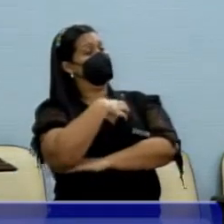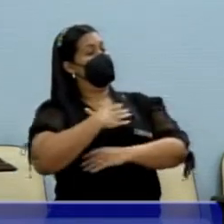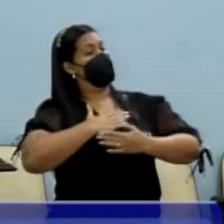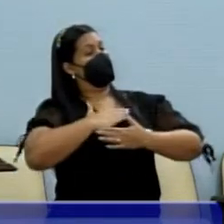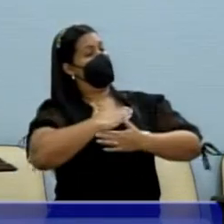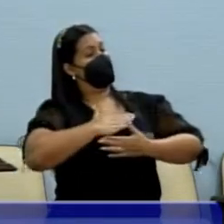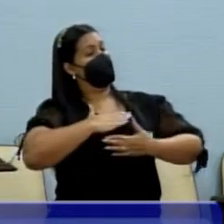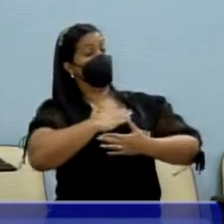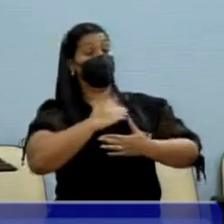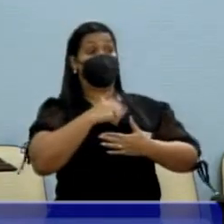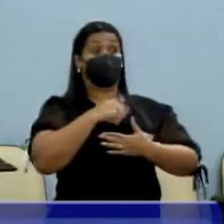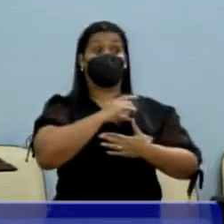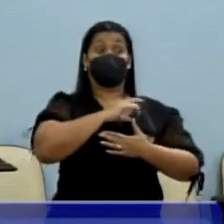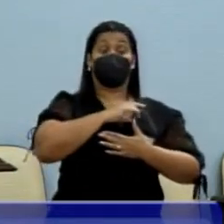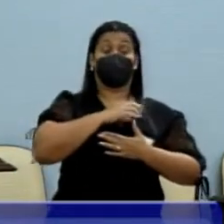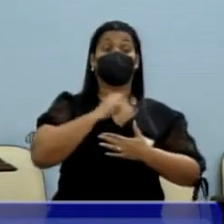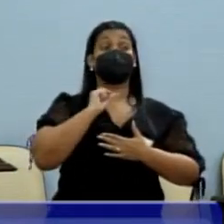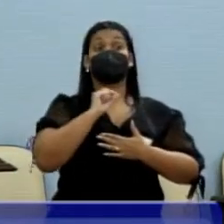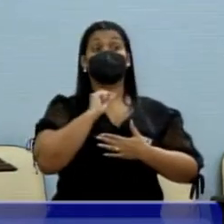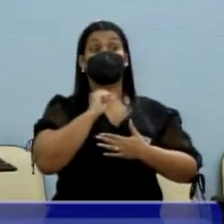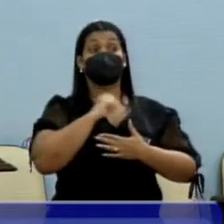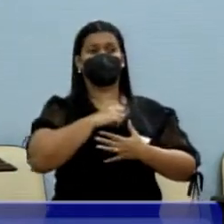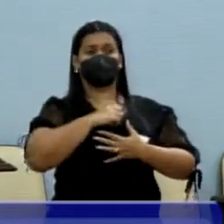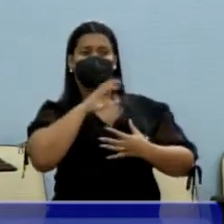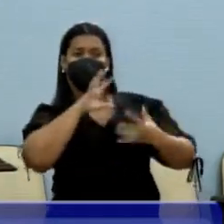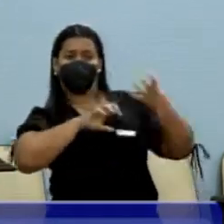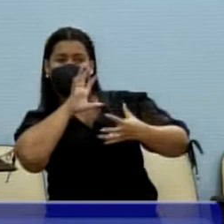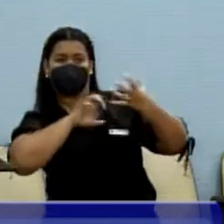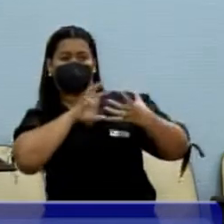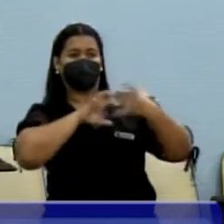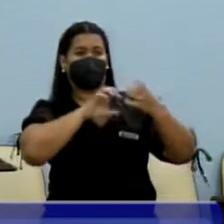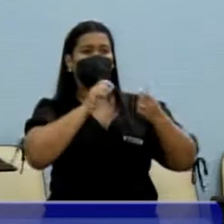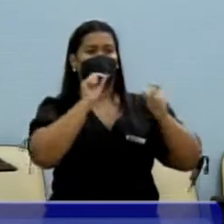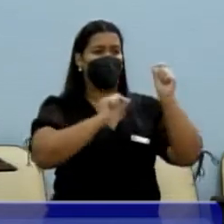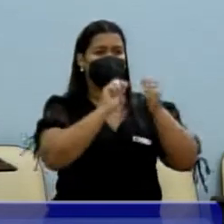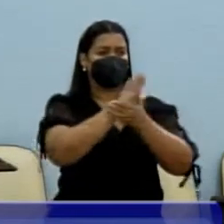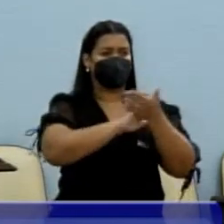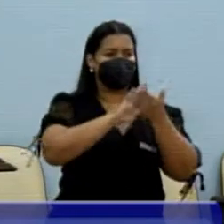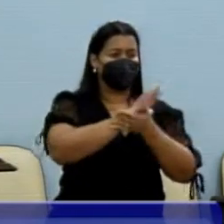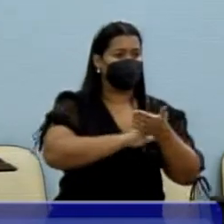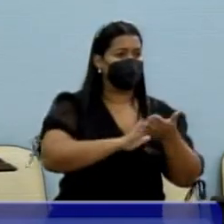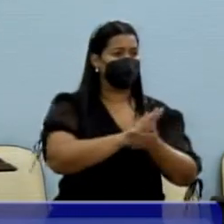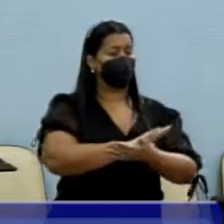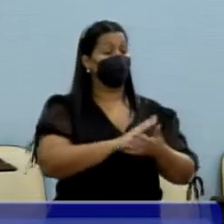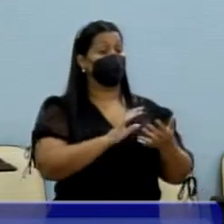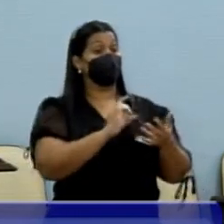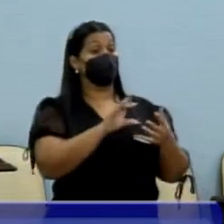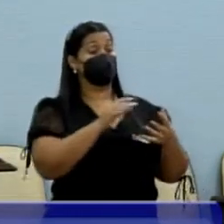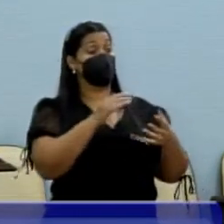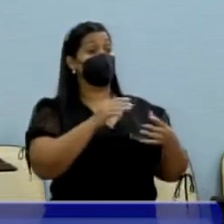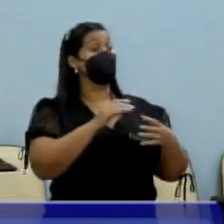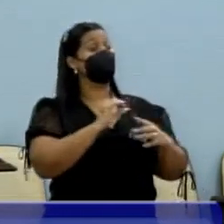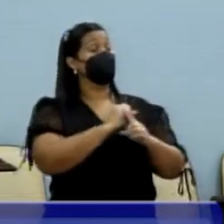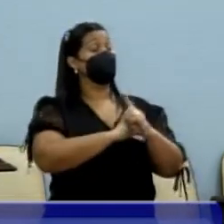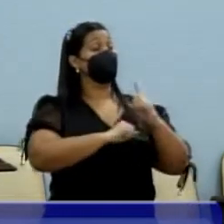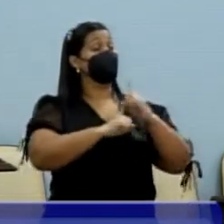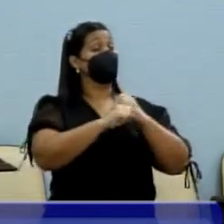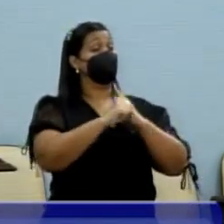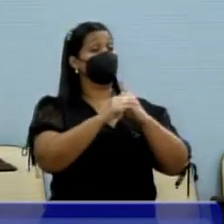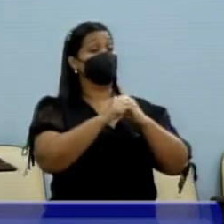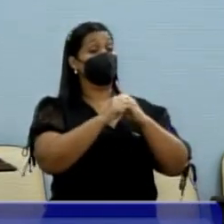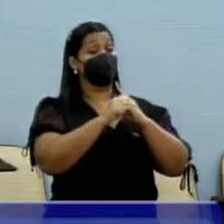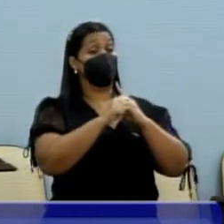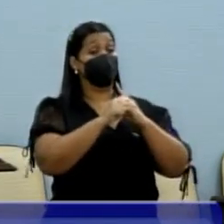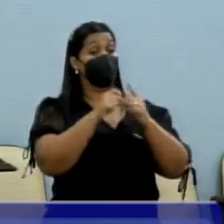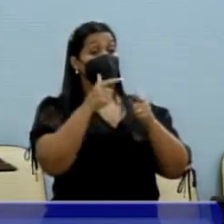temia uma discussão raivosa, sem razão nenhuma, que só aumentasse a tensão social. Mas